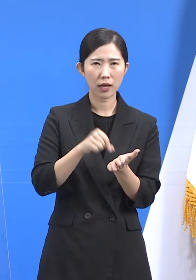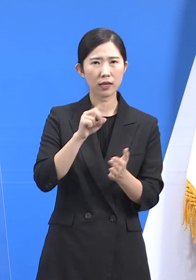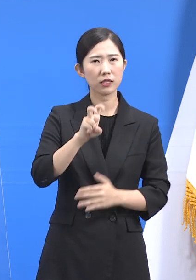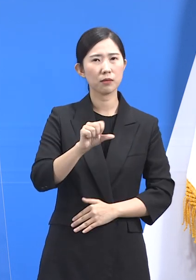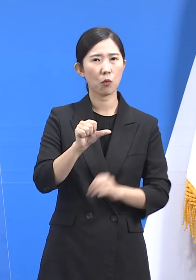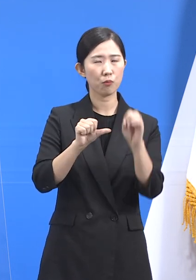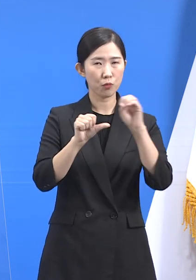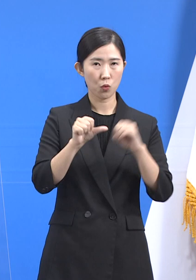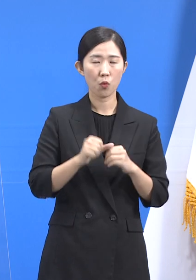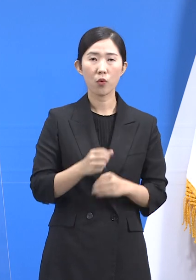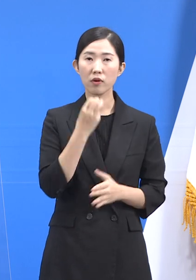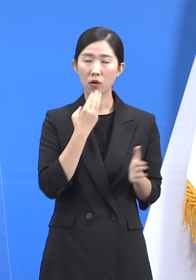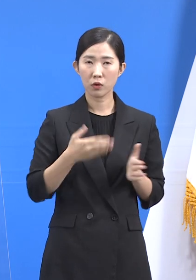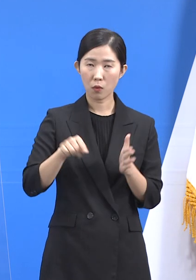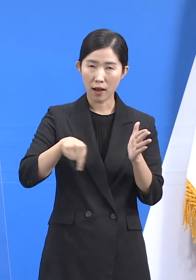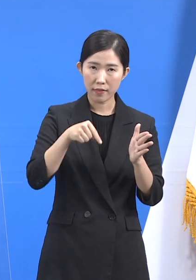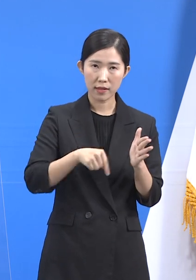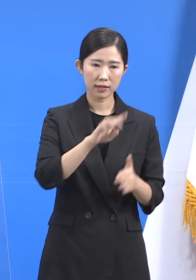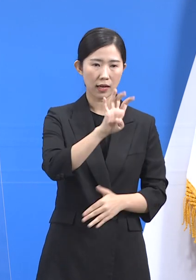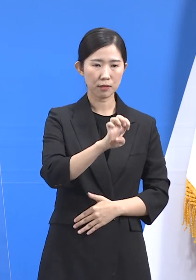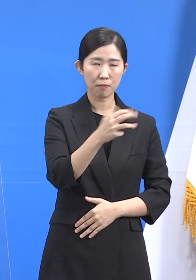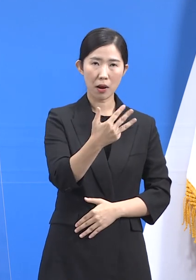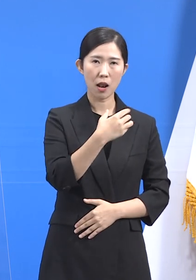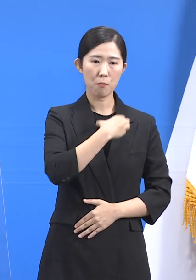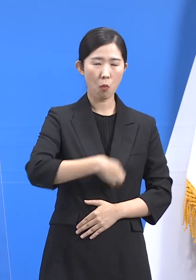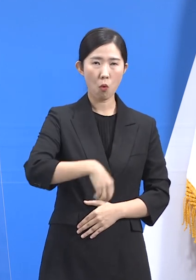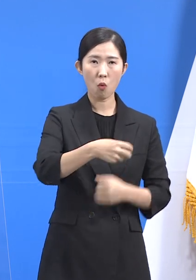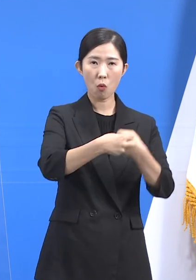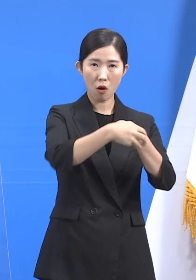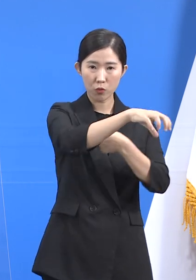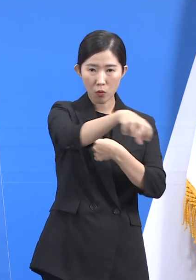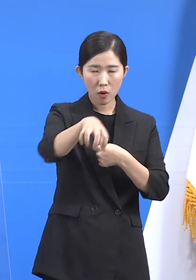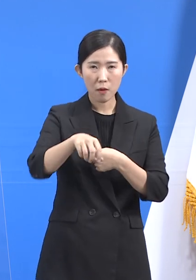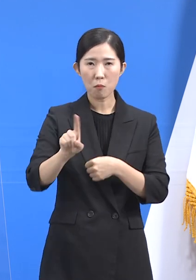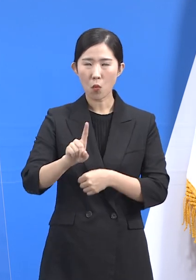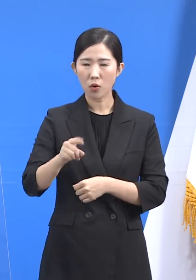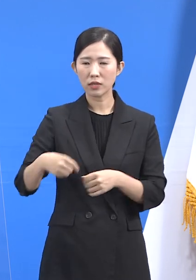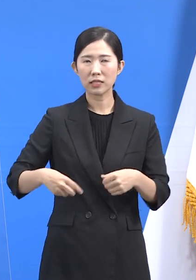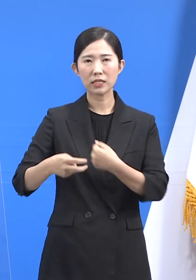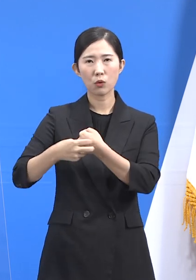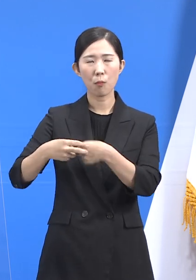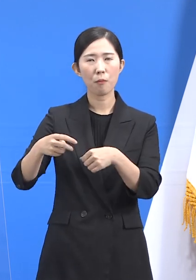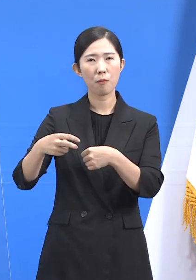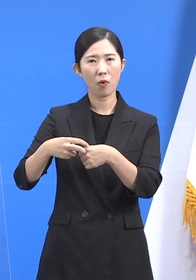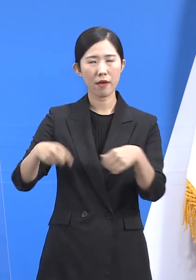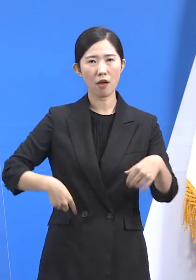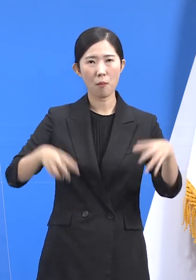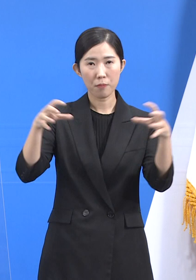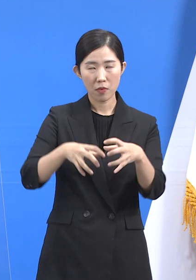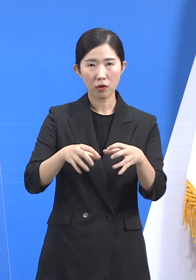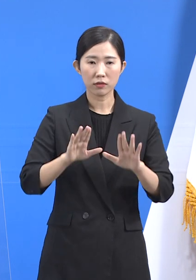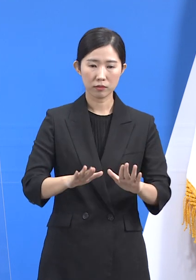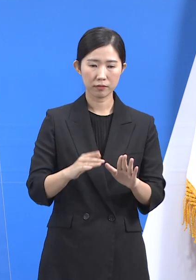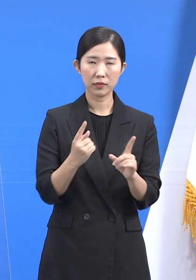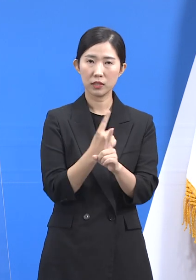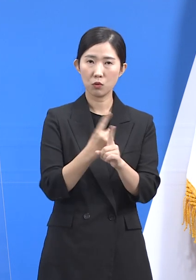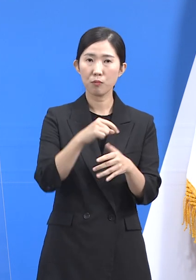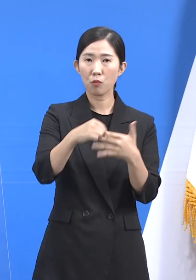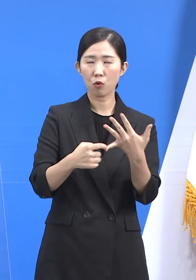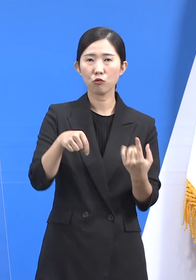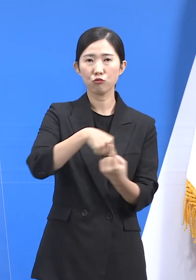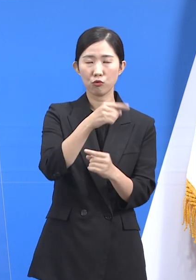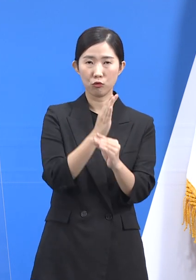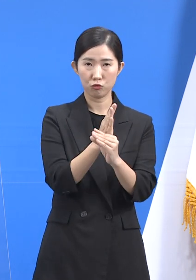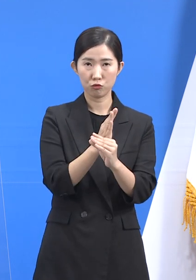경기도의 경우 도내 48개 보건소 중 47개 보건소가 의료기관과 협력하여 지금 재택치료 프로그램을 운영하고 있으며